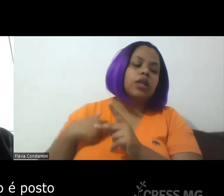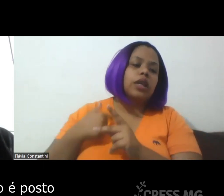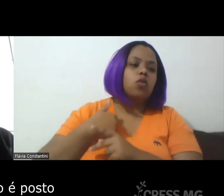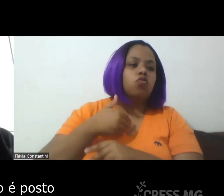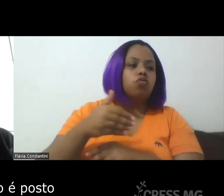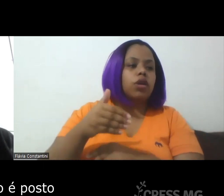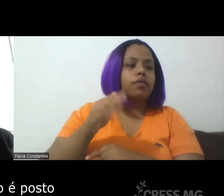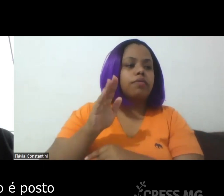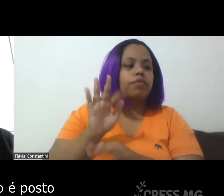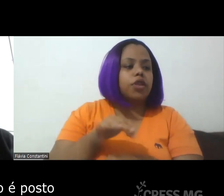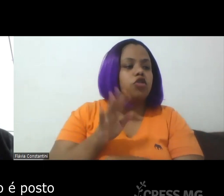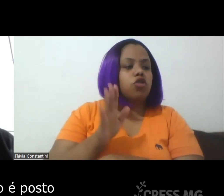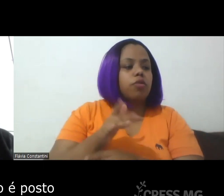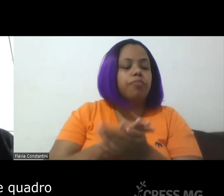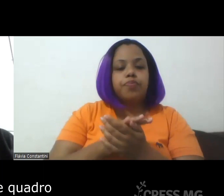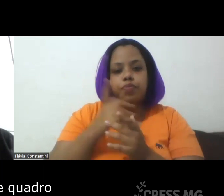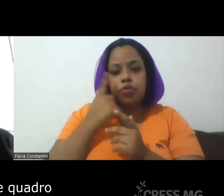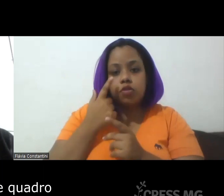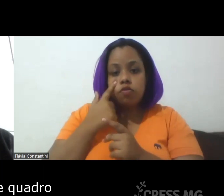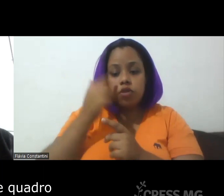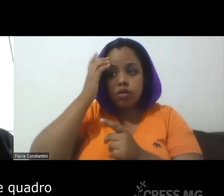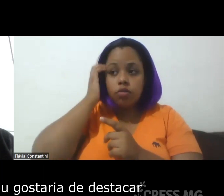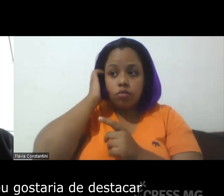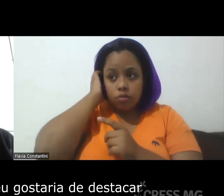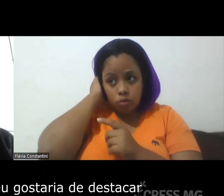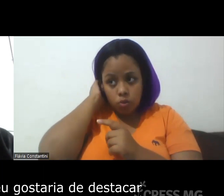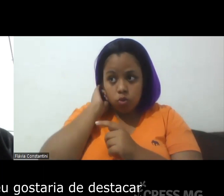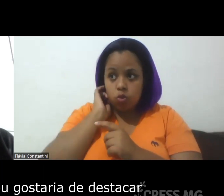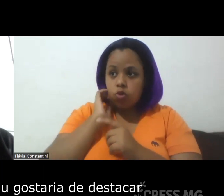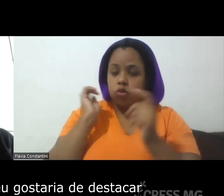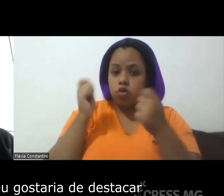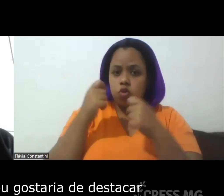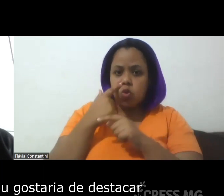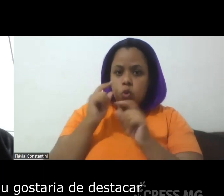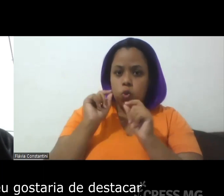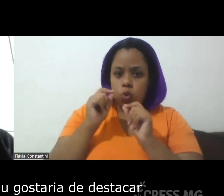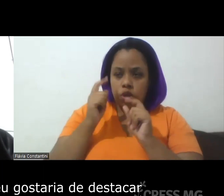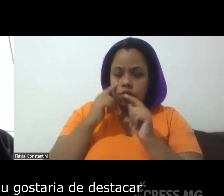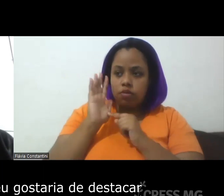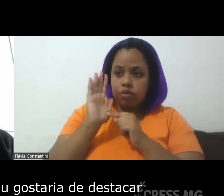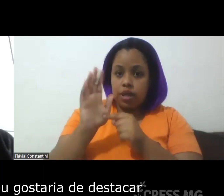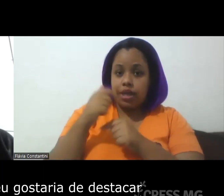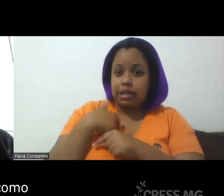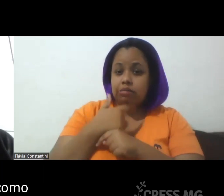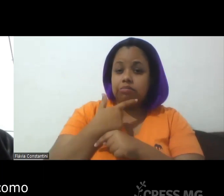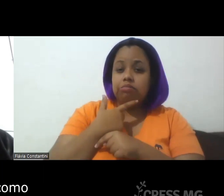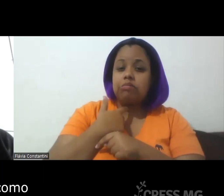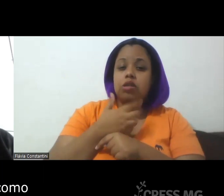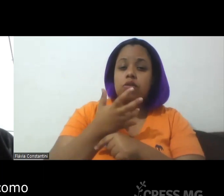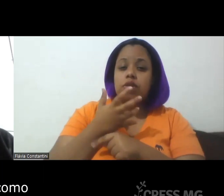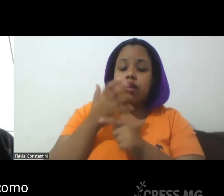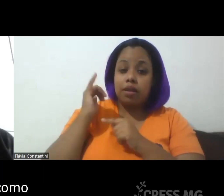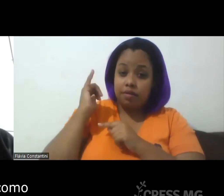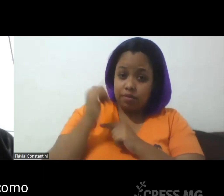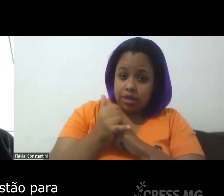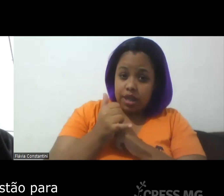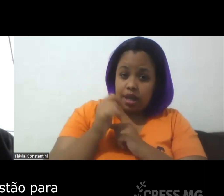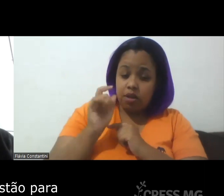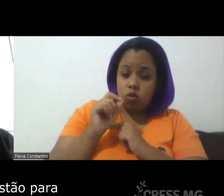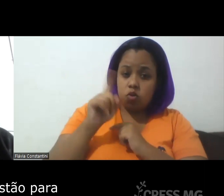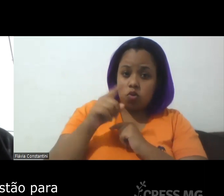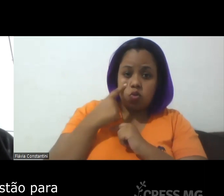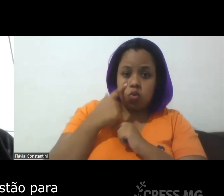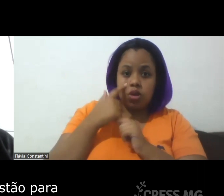posto esse esse quadro o que que assim eu gostaria de destacar como né assim